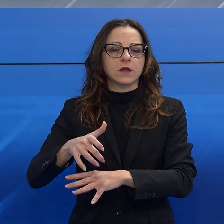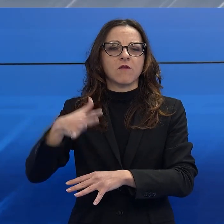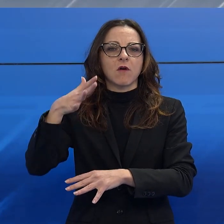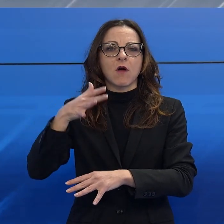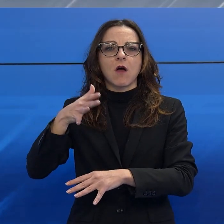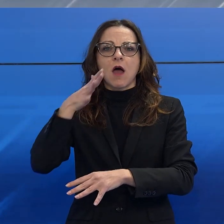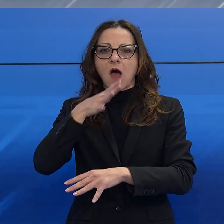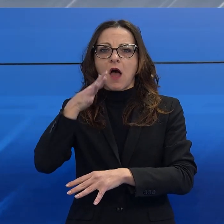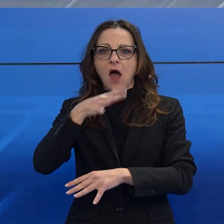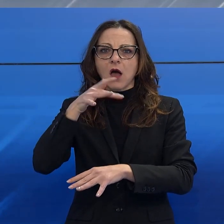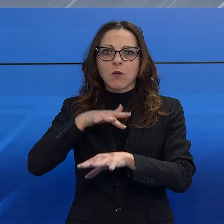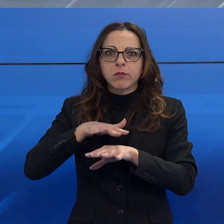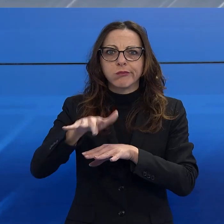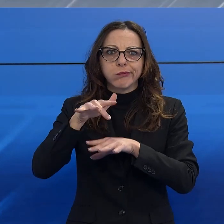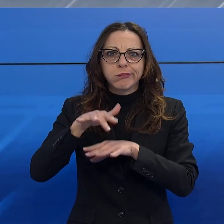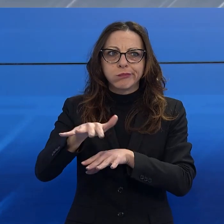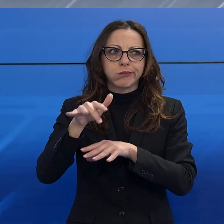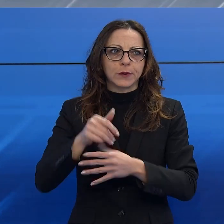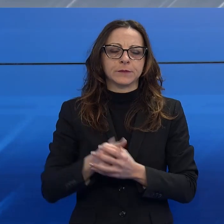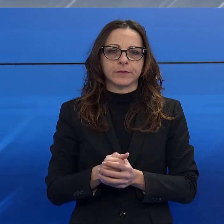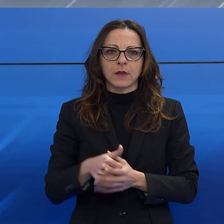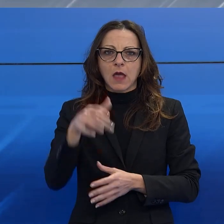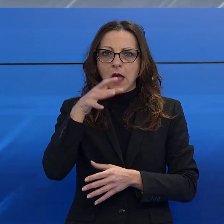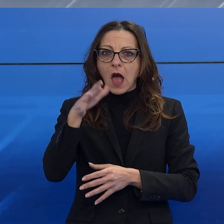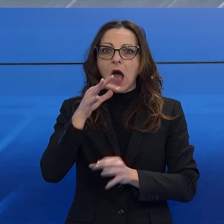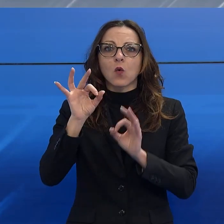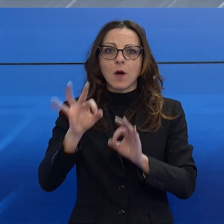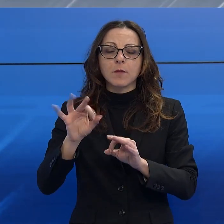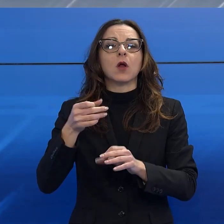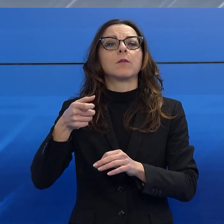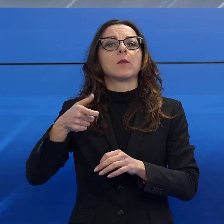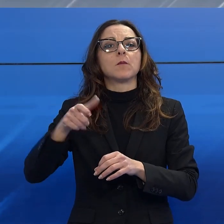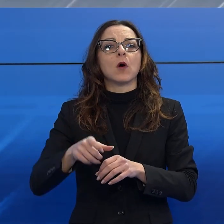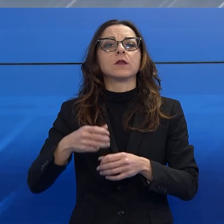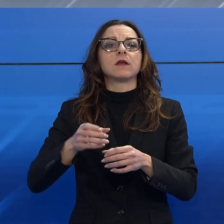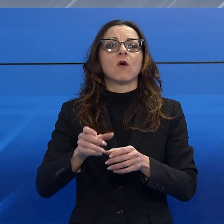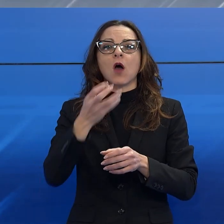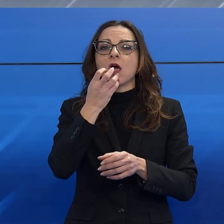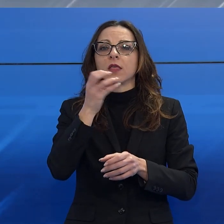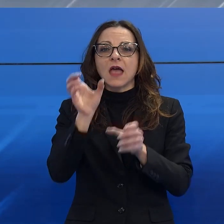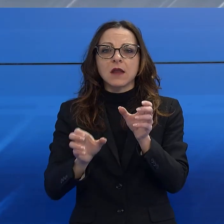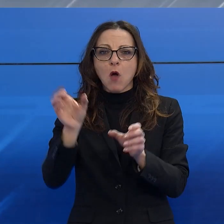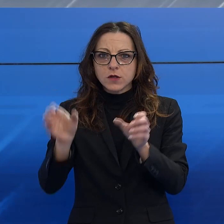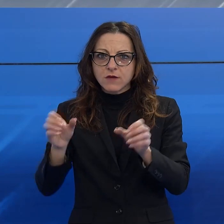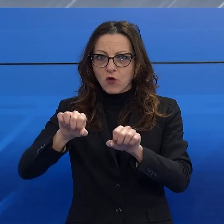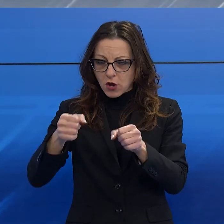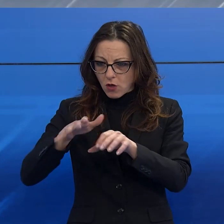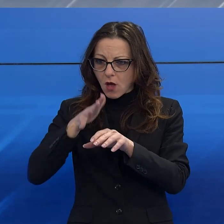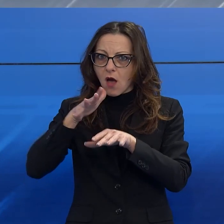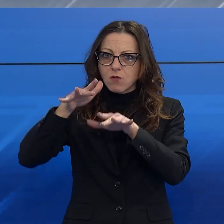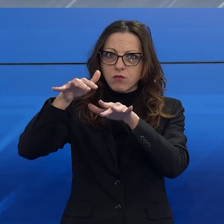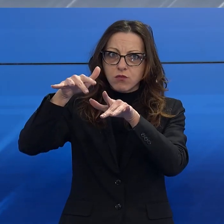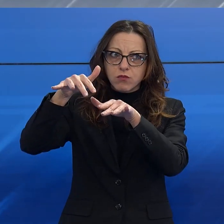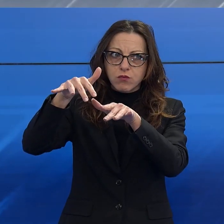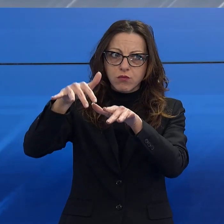perdita d'acqua. L'acqua è fuoriuscita dalla rottura di un radiatore e filtrata dal primo fino